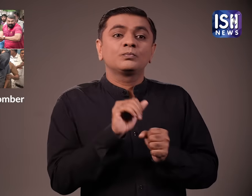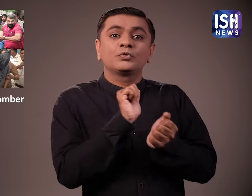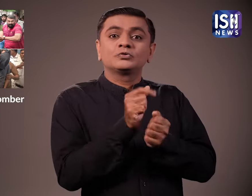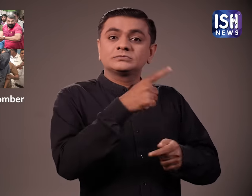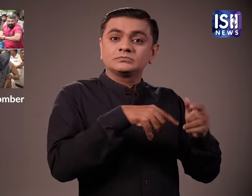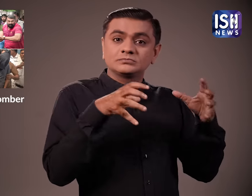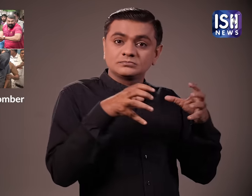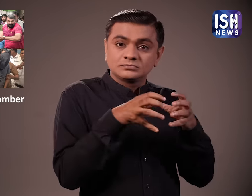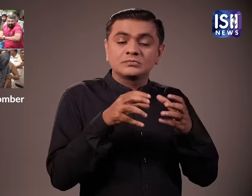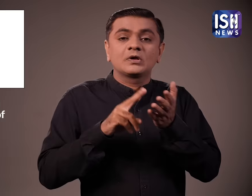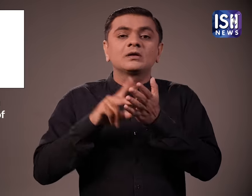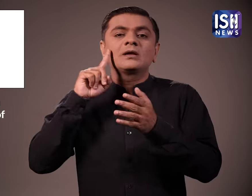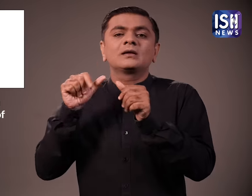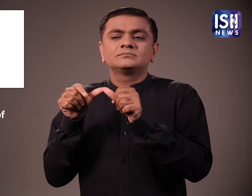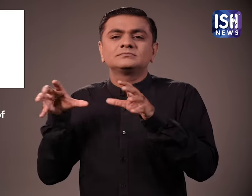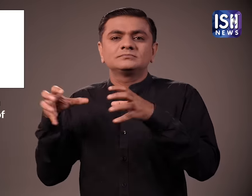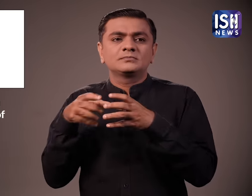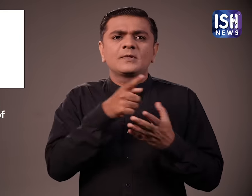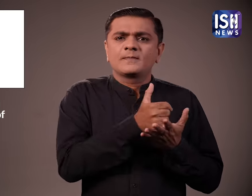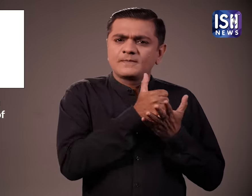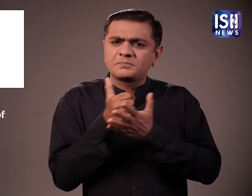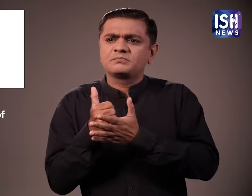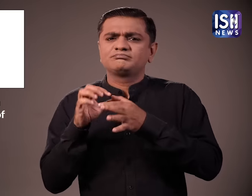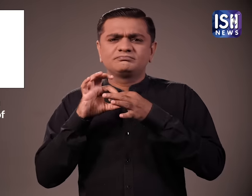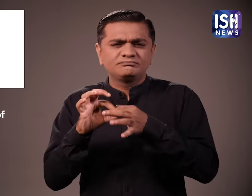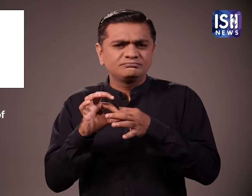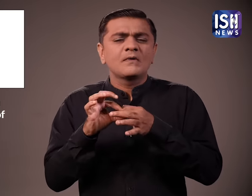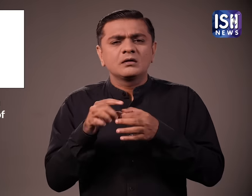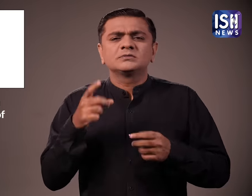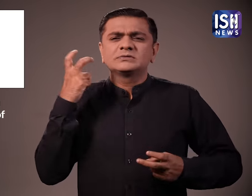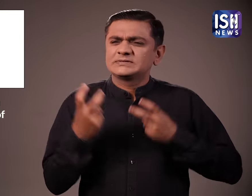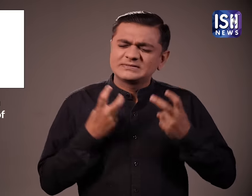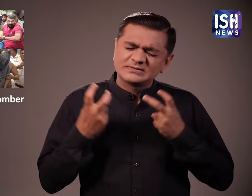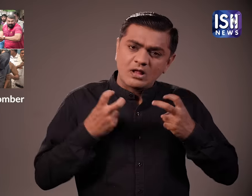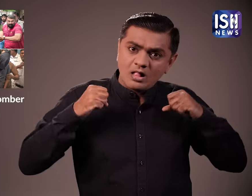पुलिस ने संगिदों को डूनने और उन्हें गिरफ्तार करने में NIA की मदद की